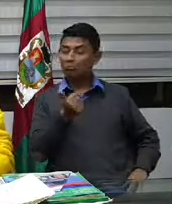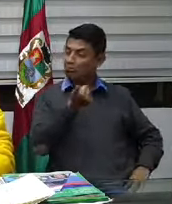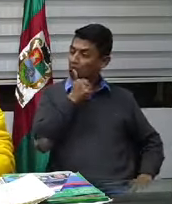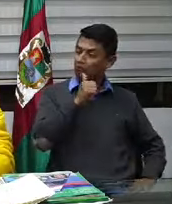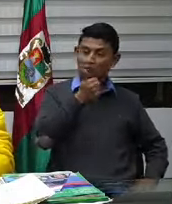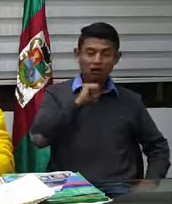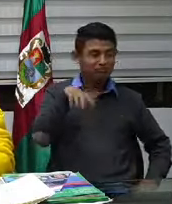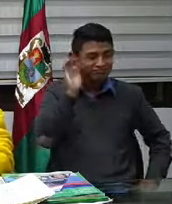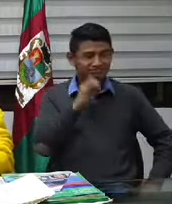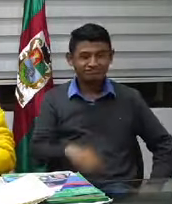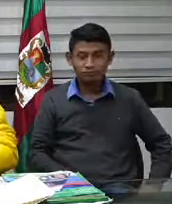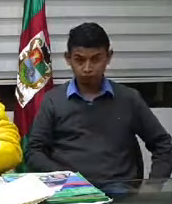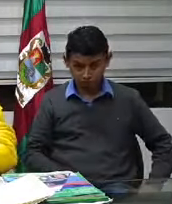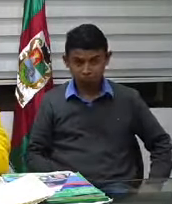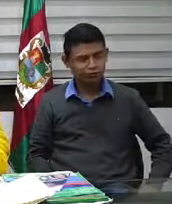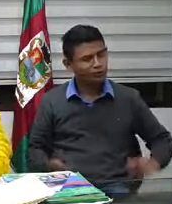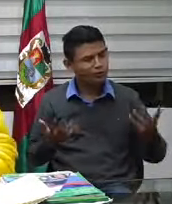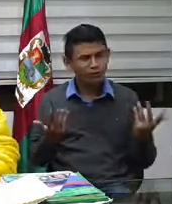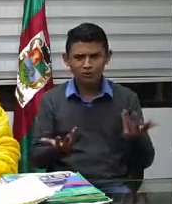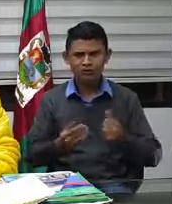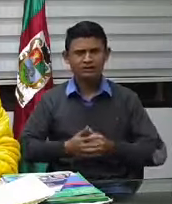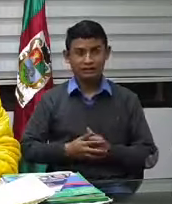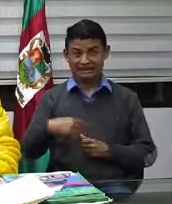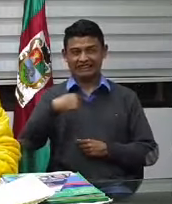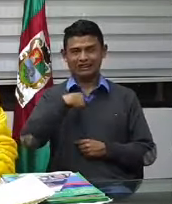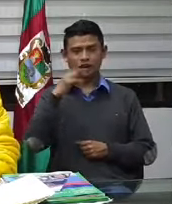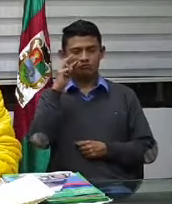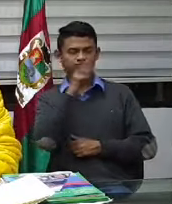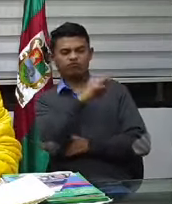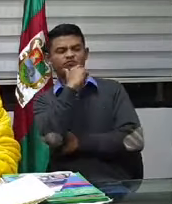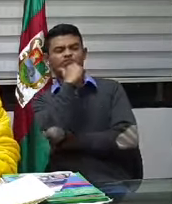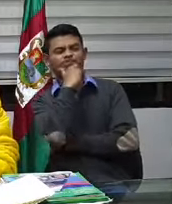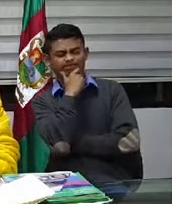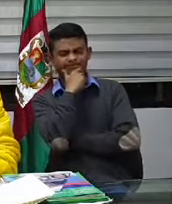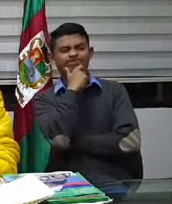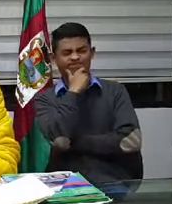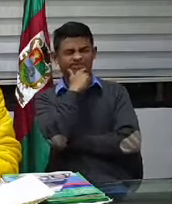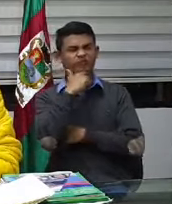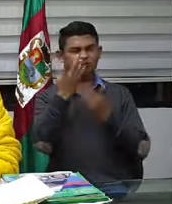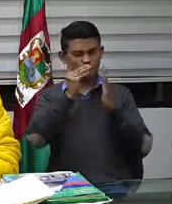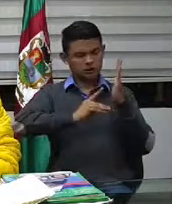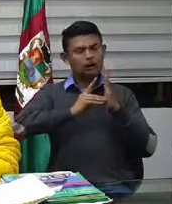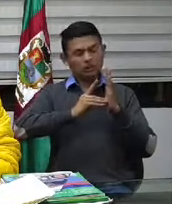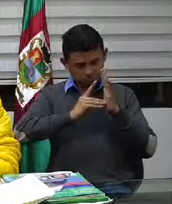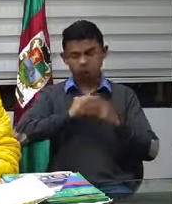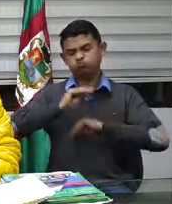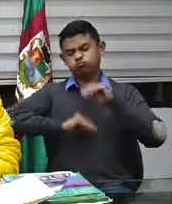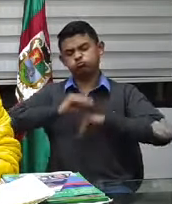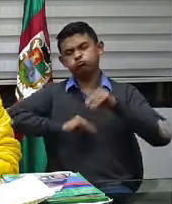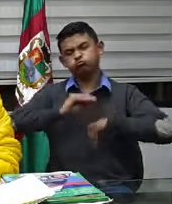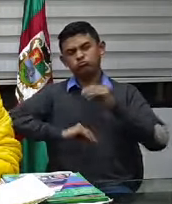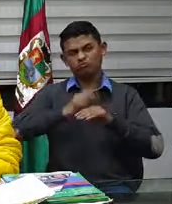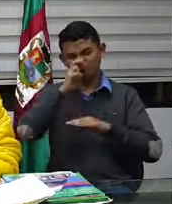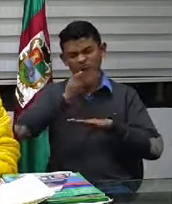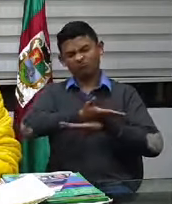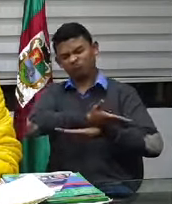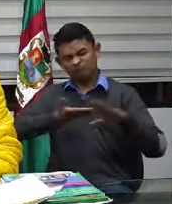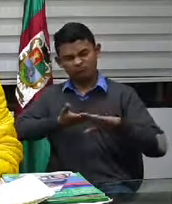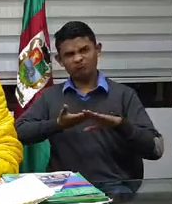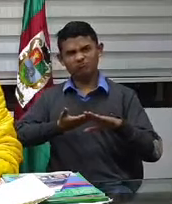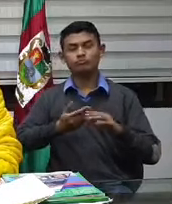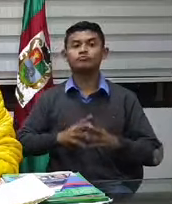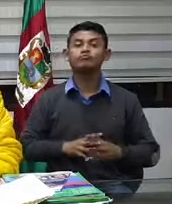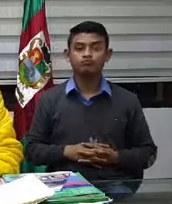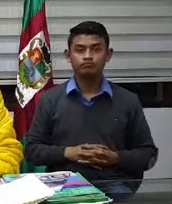Entonces esto hace a que en general este nuevo decreto tenga unas medidas más duras que se las voy a